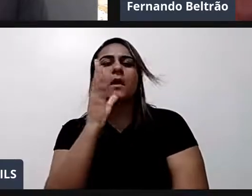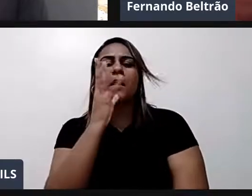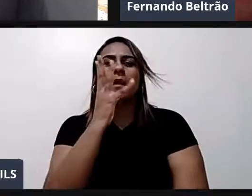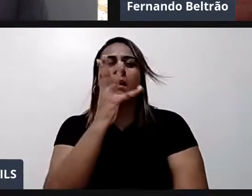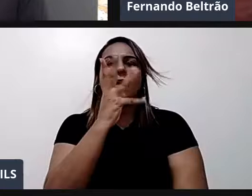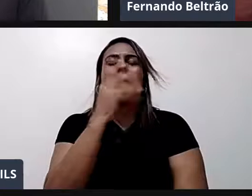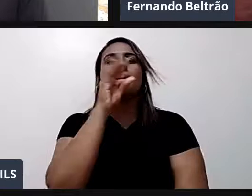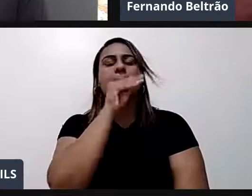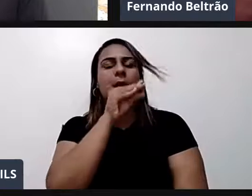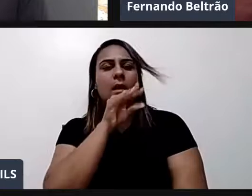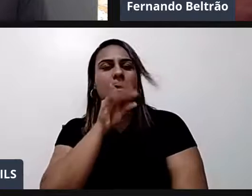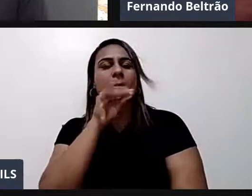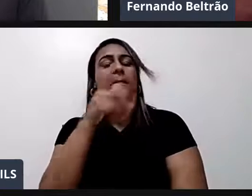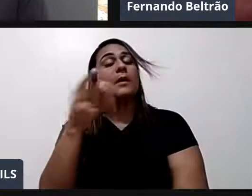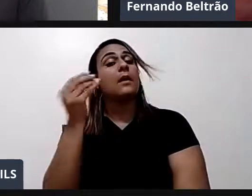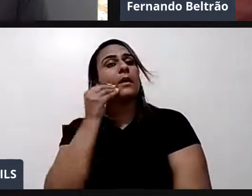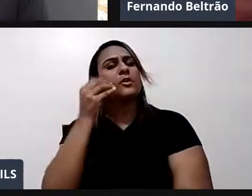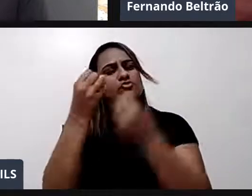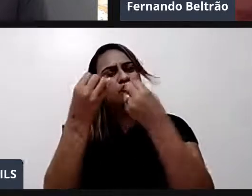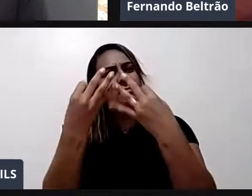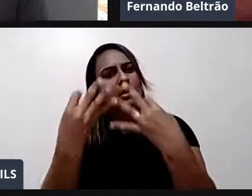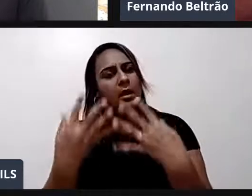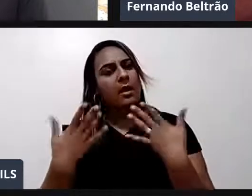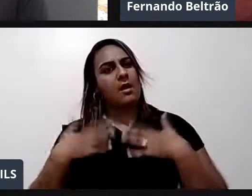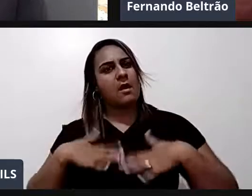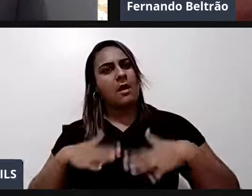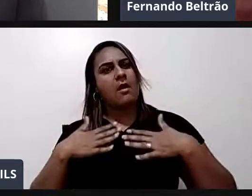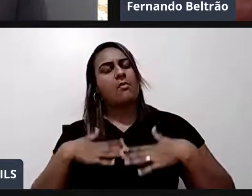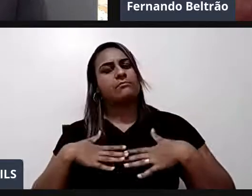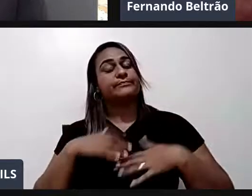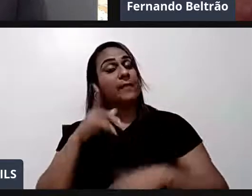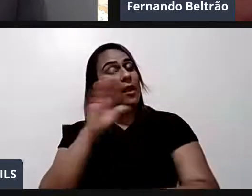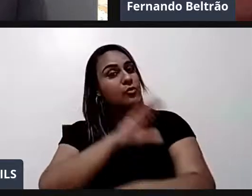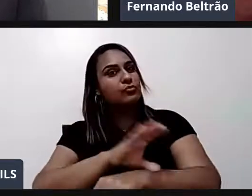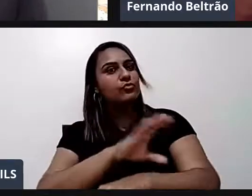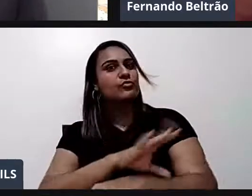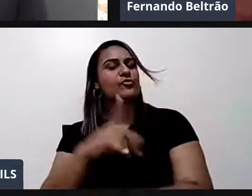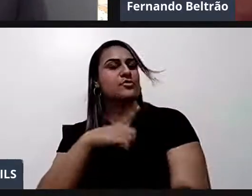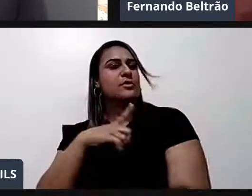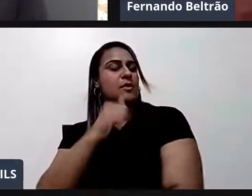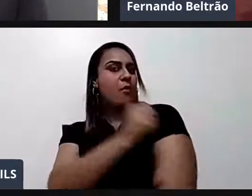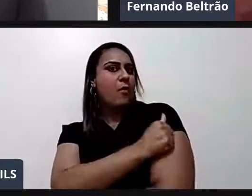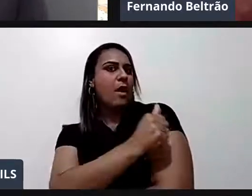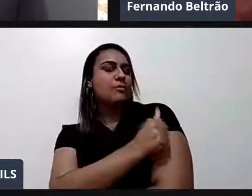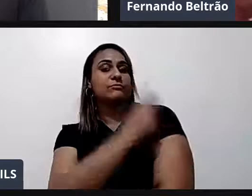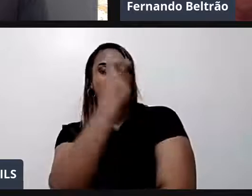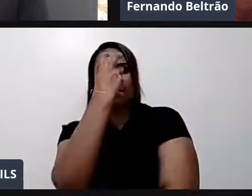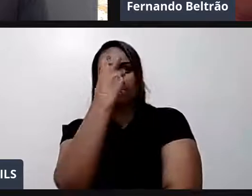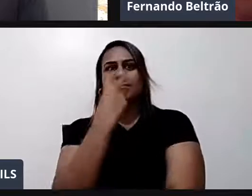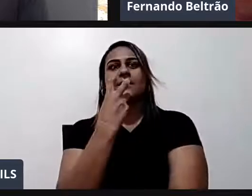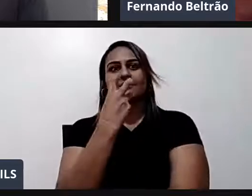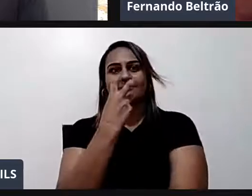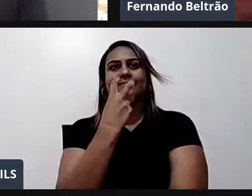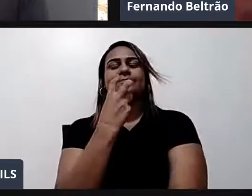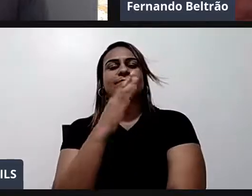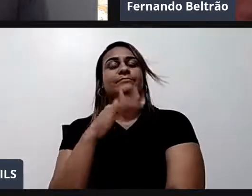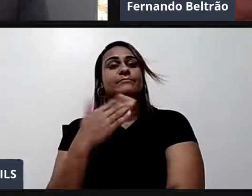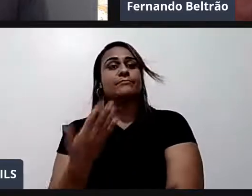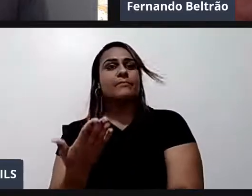no curso. Eu tenho algum aluno cego. Que me vem tirar dúvida. Eu pego uma folha de papel. Risco. Desenho tudo de olho